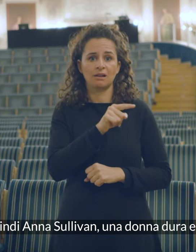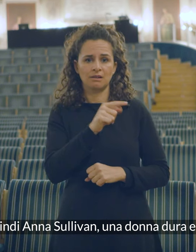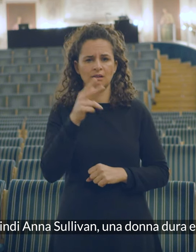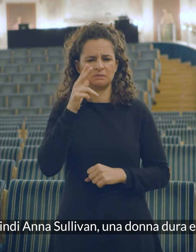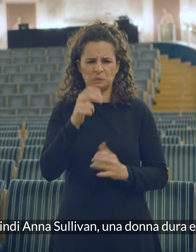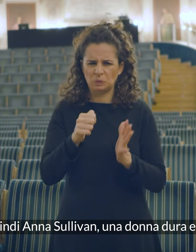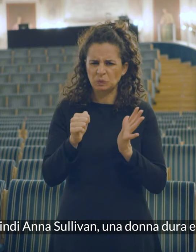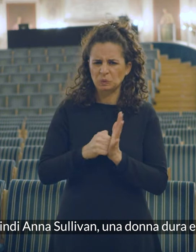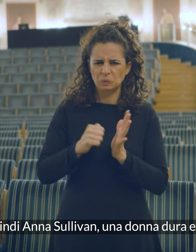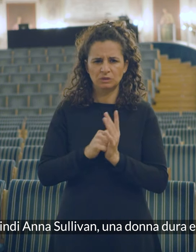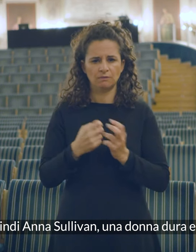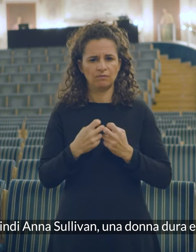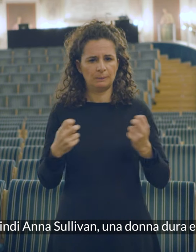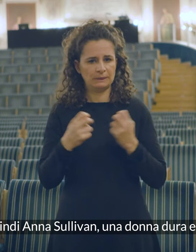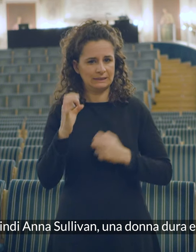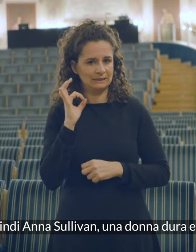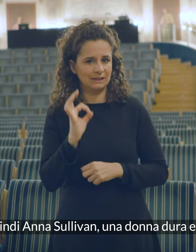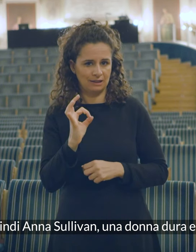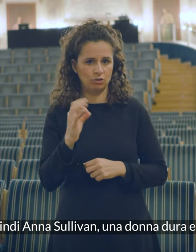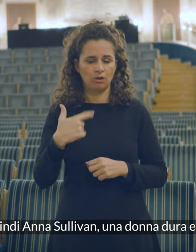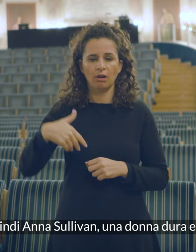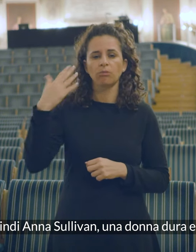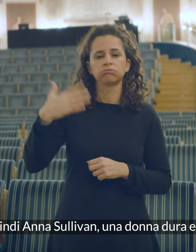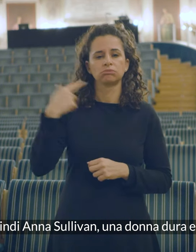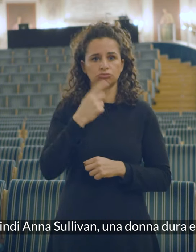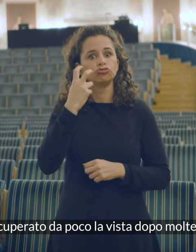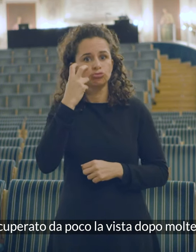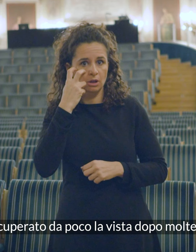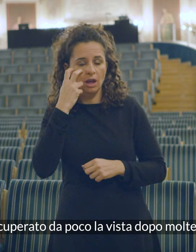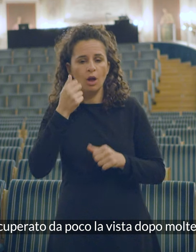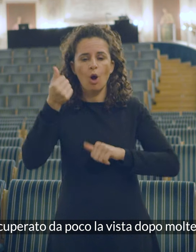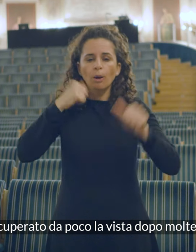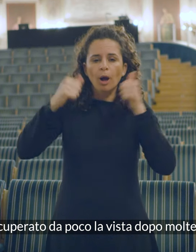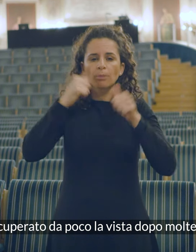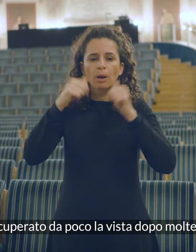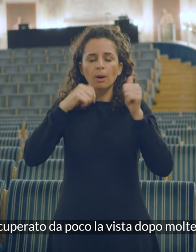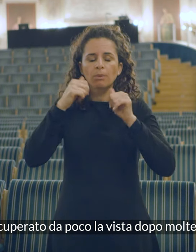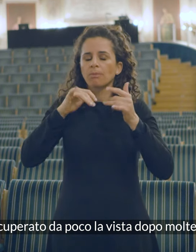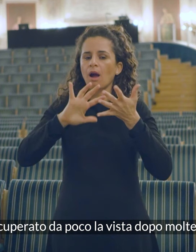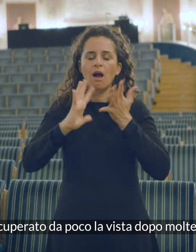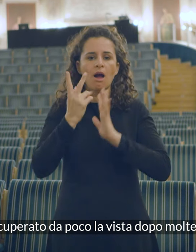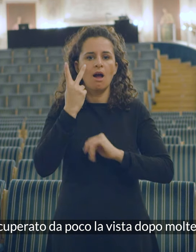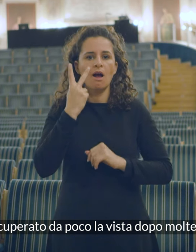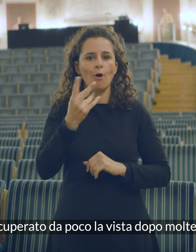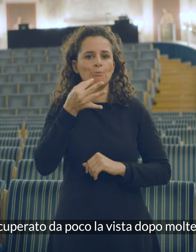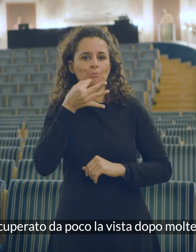Anna Sullivan, una donna dura e inflessibile che ha recuperato da poco la vista dopo molte operazioni.